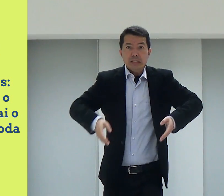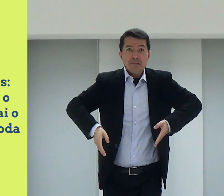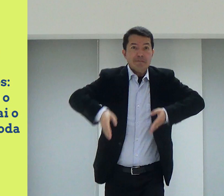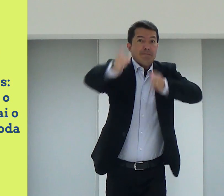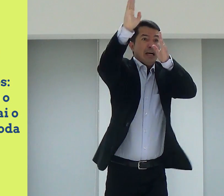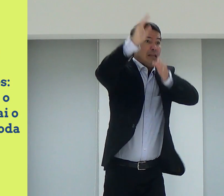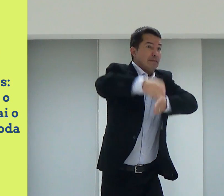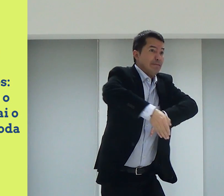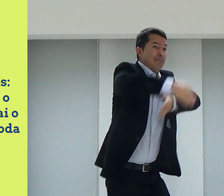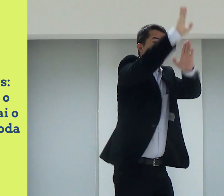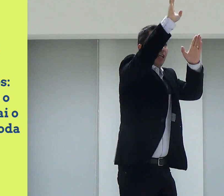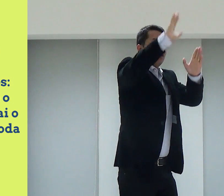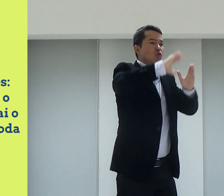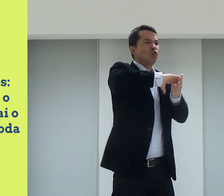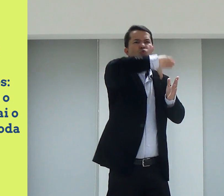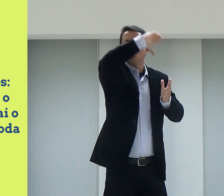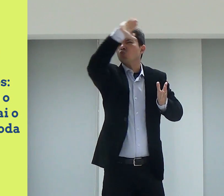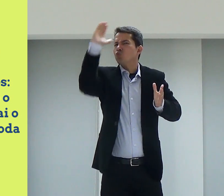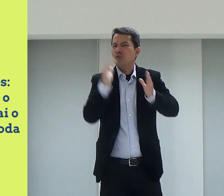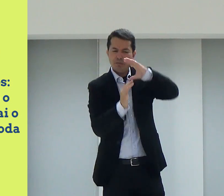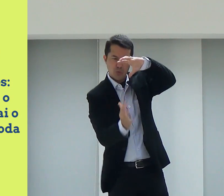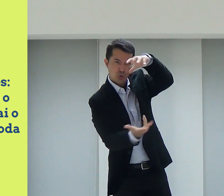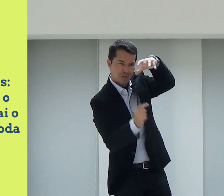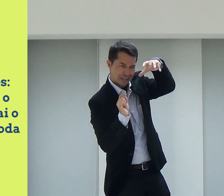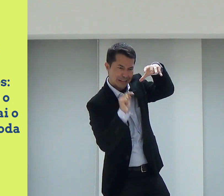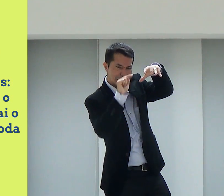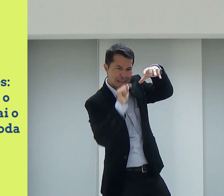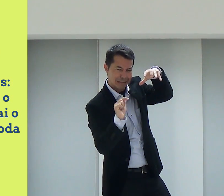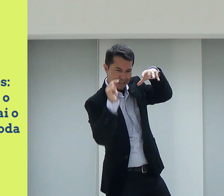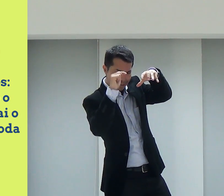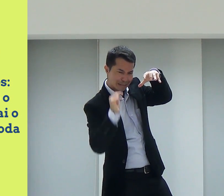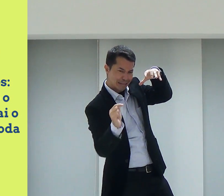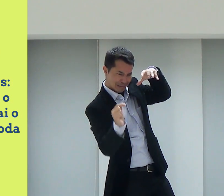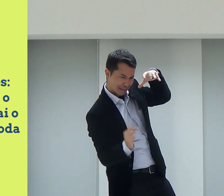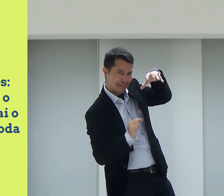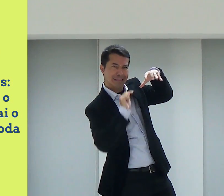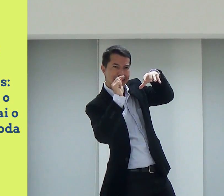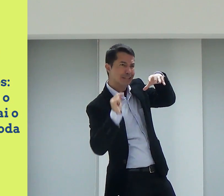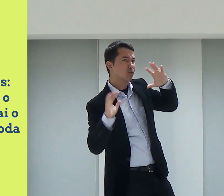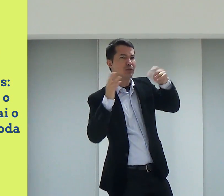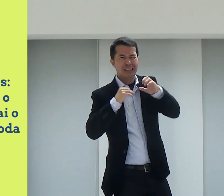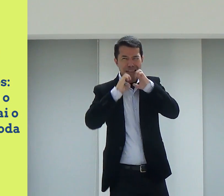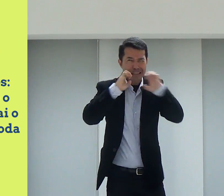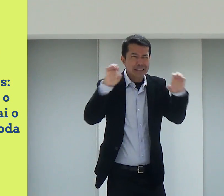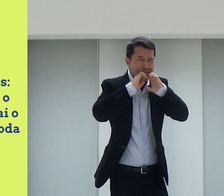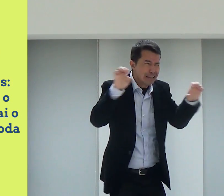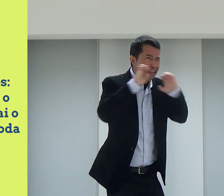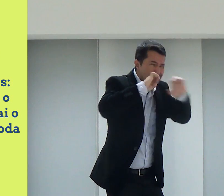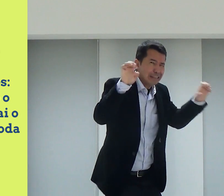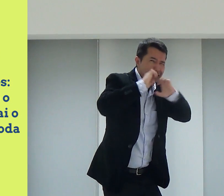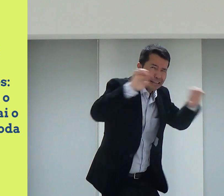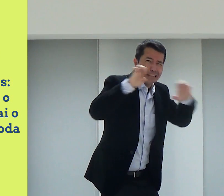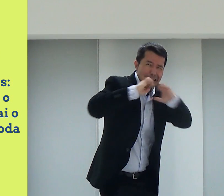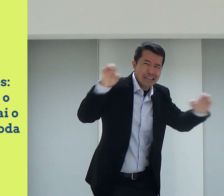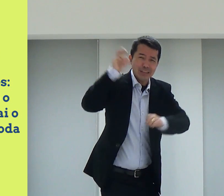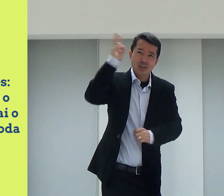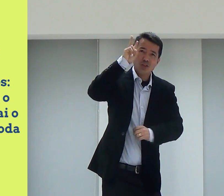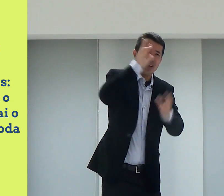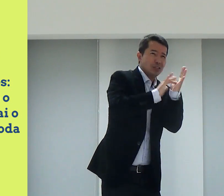você, a gente precisa ter coragem de ir a esses lugares em todo o mundo, né? Todo ele evangelizar, falar de